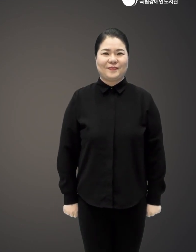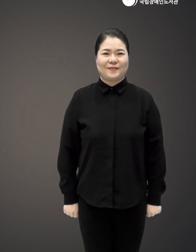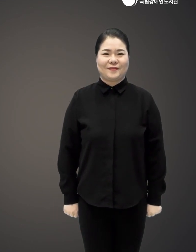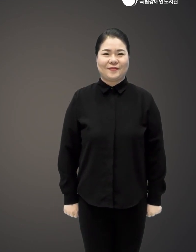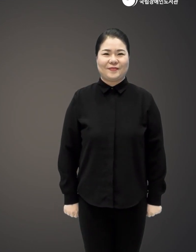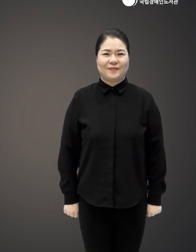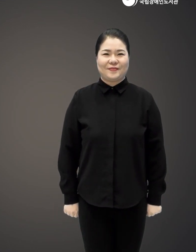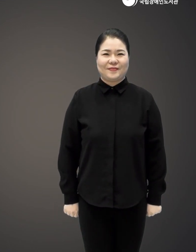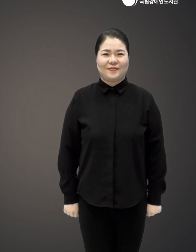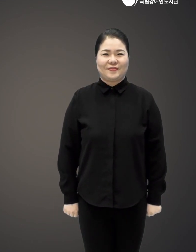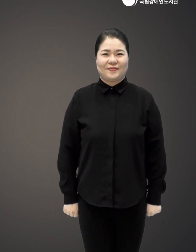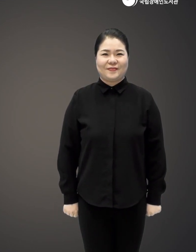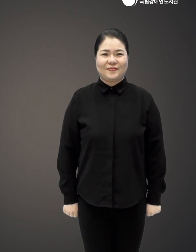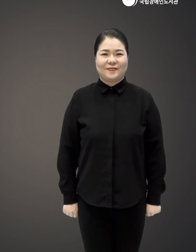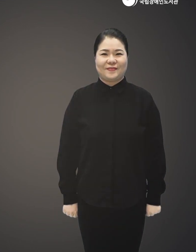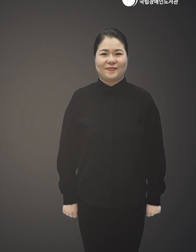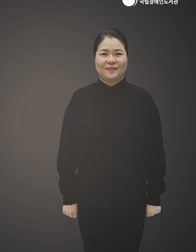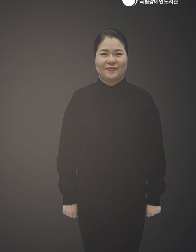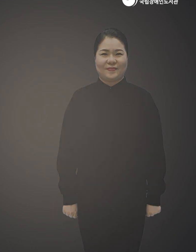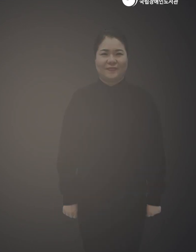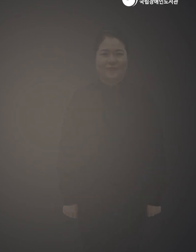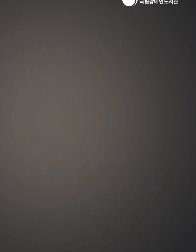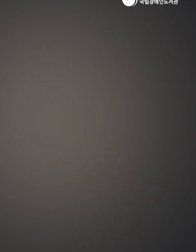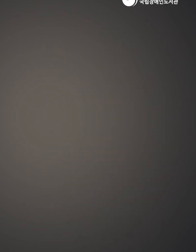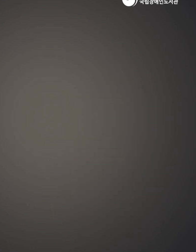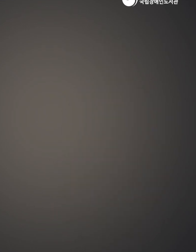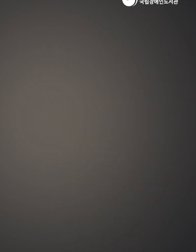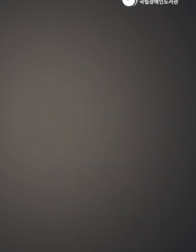출판사 수호서재